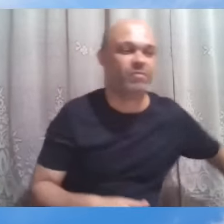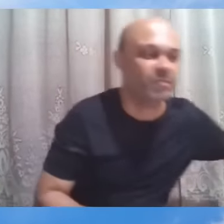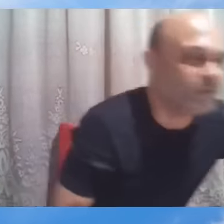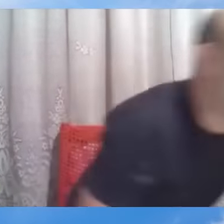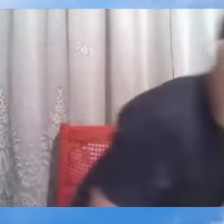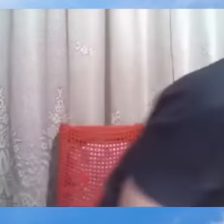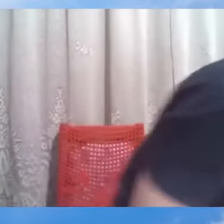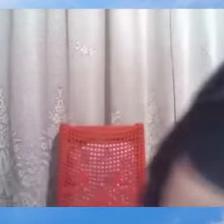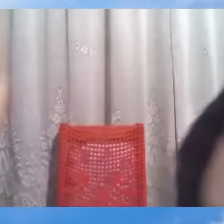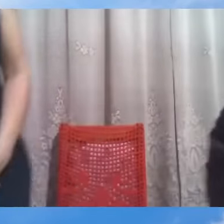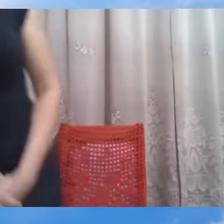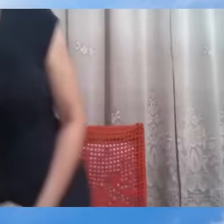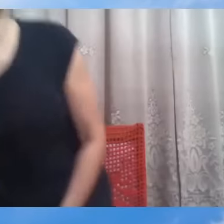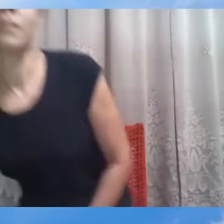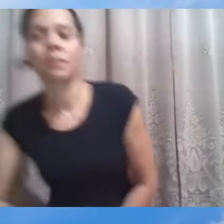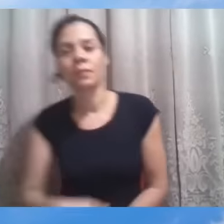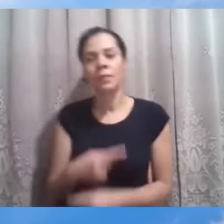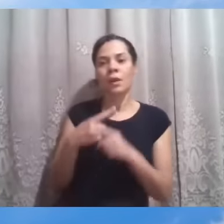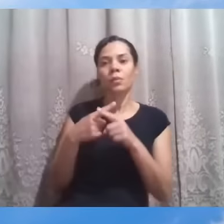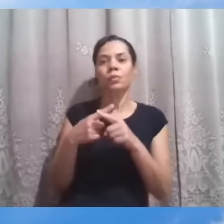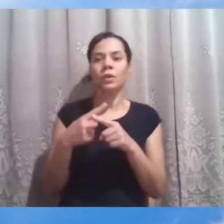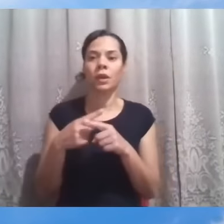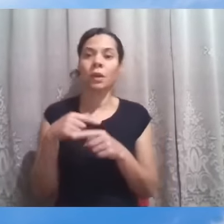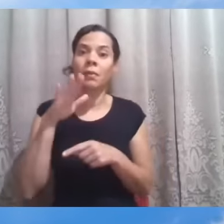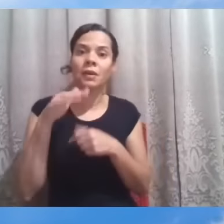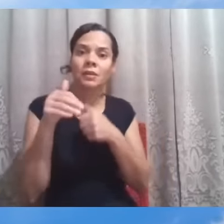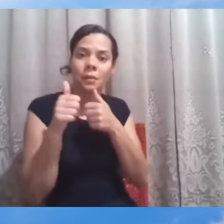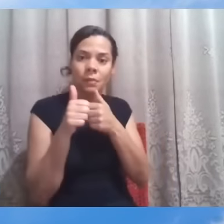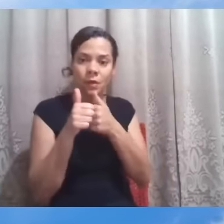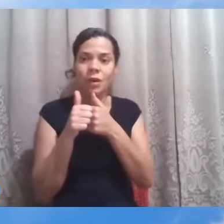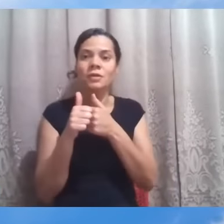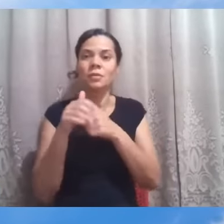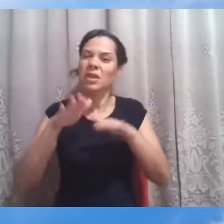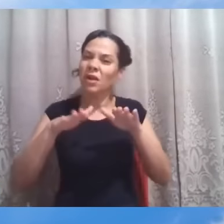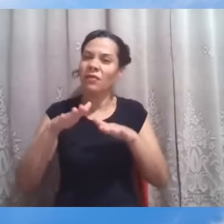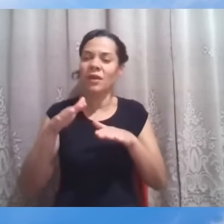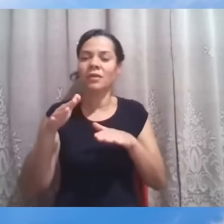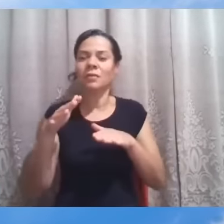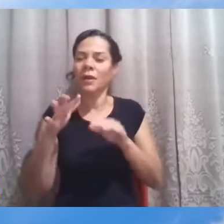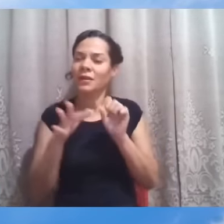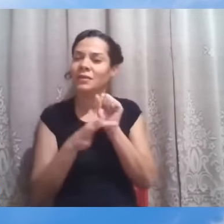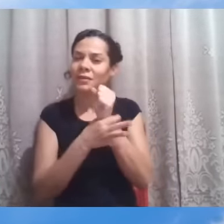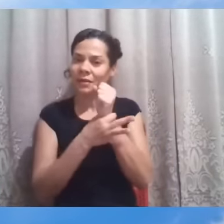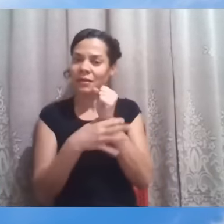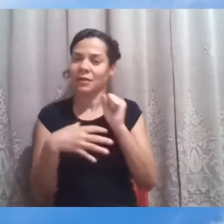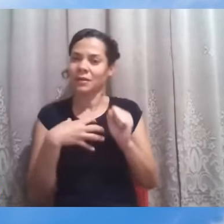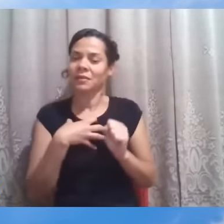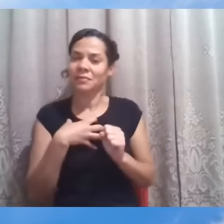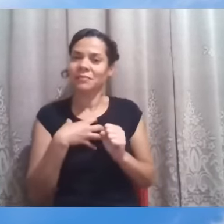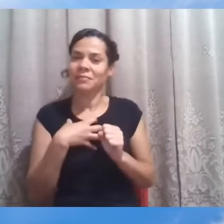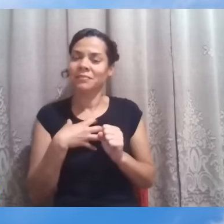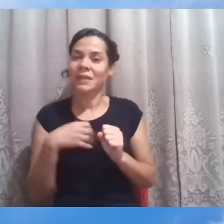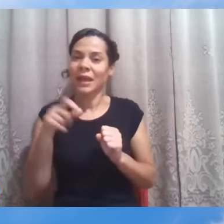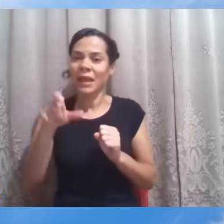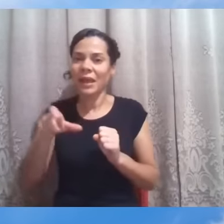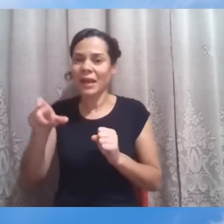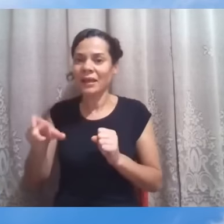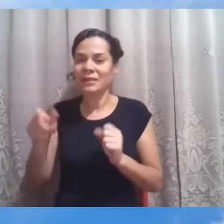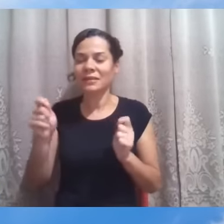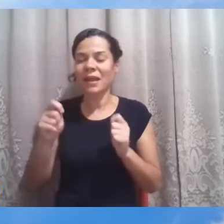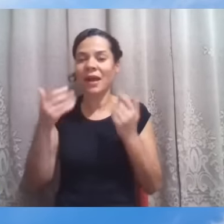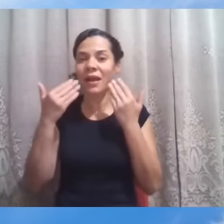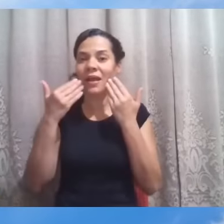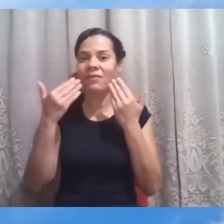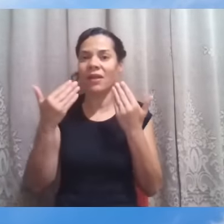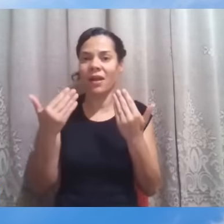Porque, já mais próximos dele, talvez considerando-se mais garantidos, a sua condição se revelaria ainda